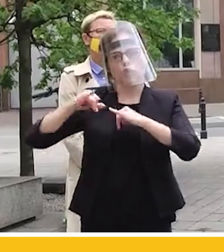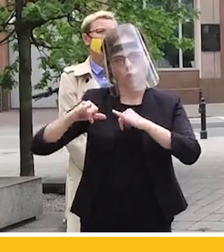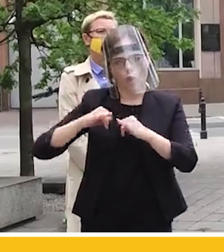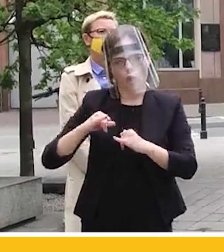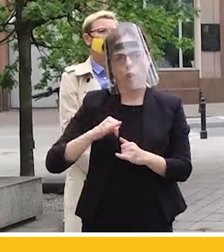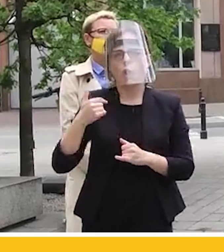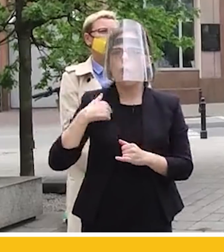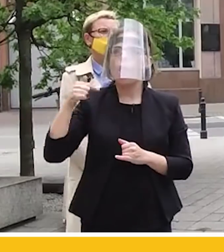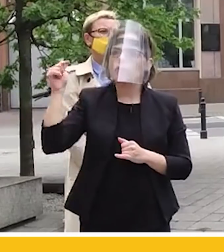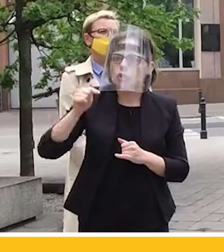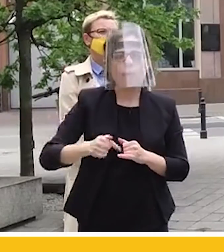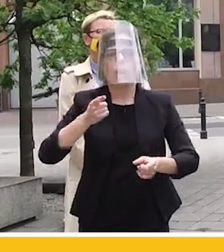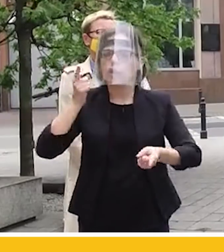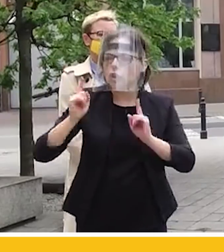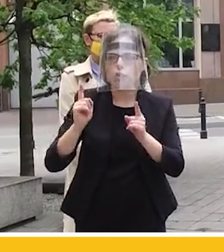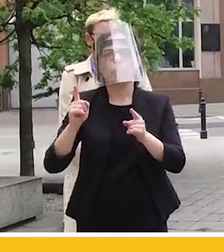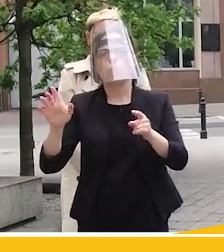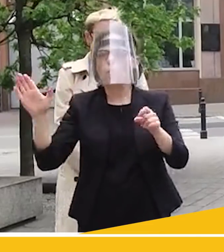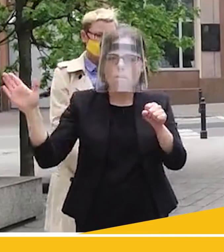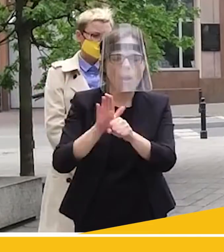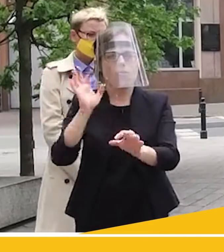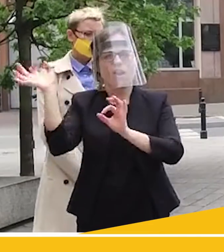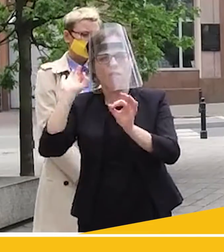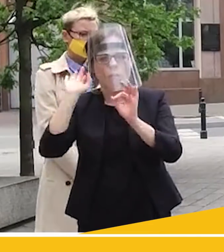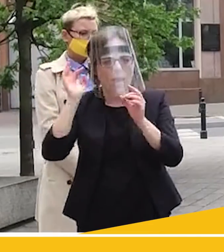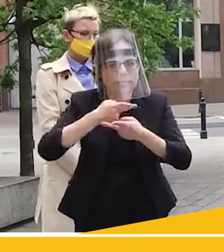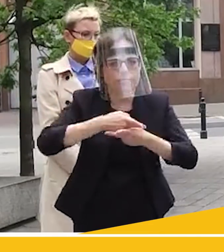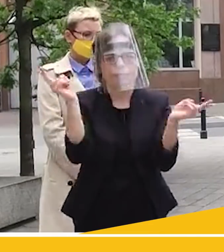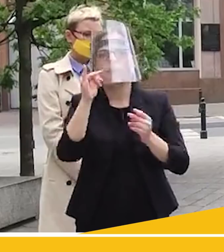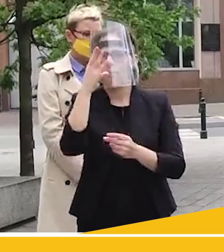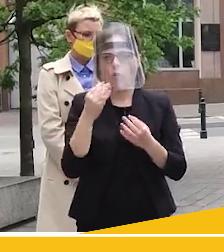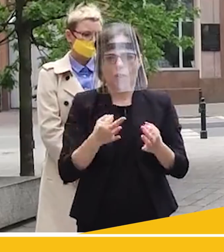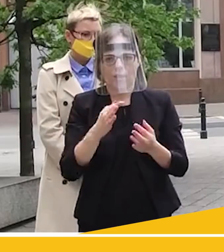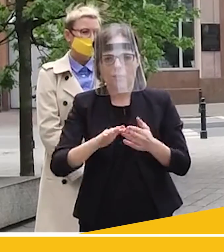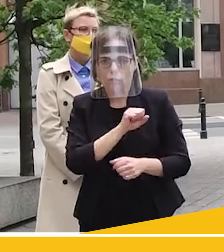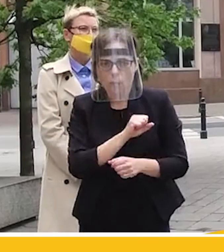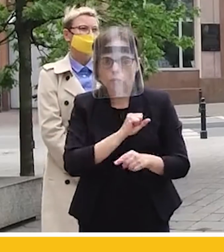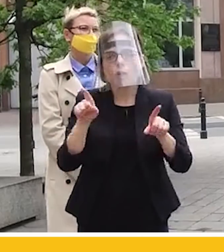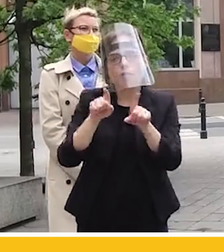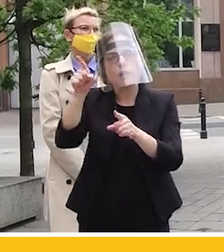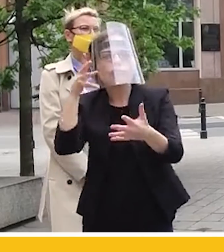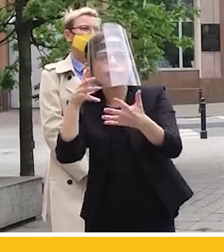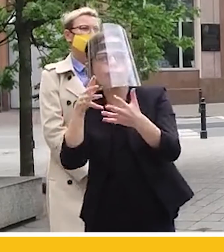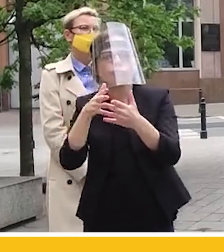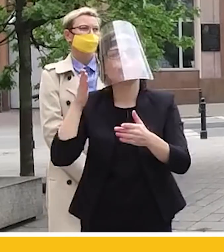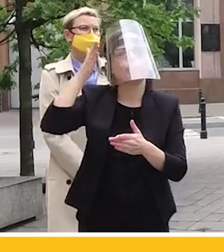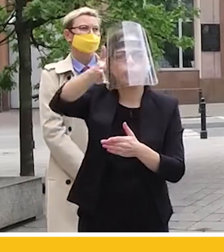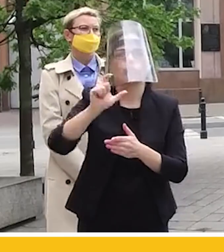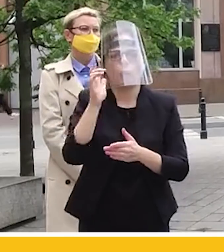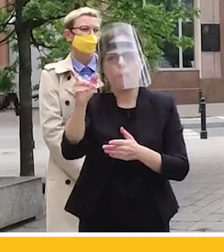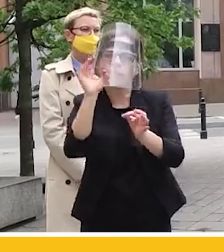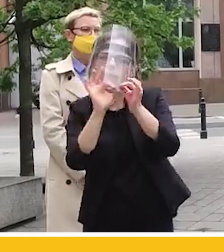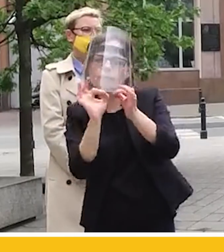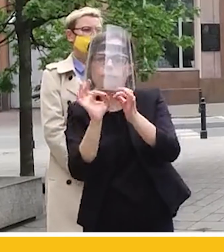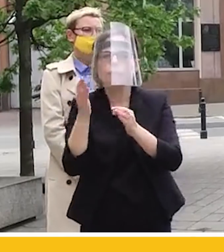pełne dane o skali bezrobocia, która jest w tej chwili w Polsce i o prognozach, które mówią nam, jak sytuacja będzie wyglądała w